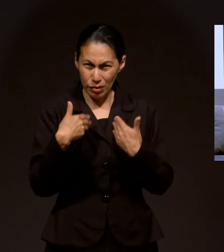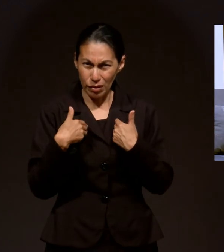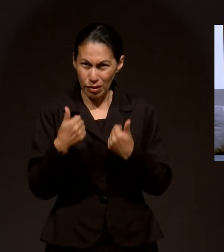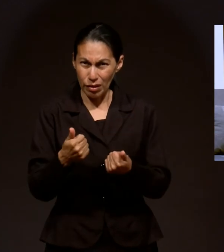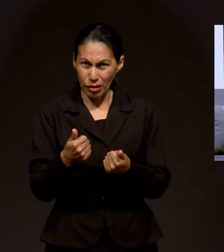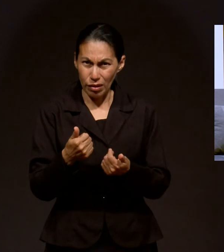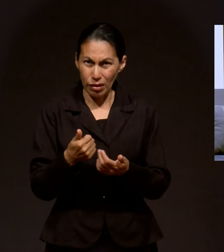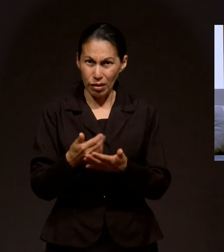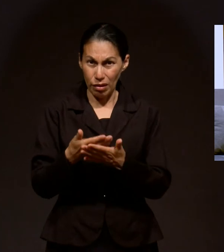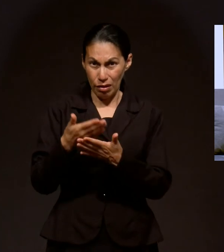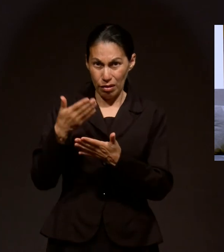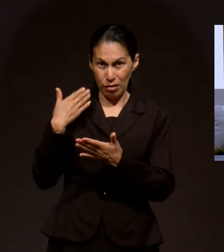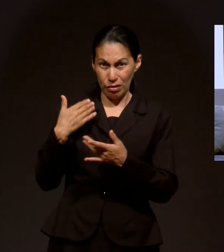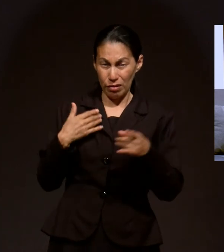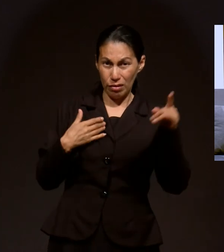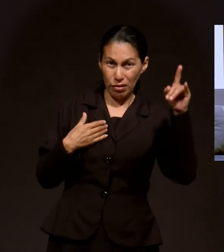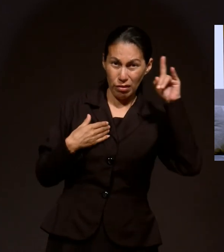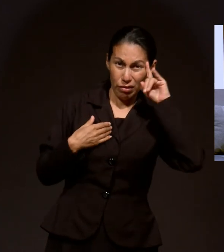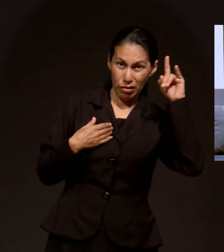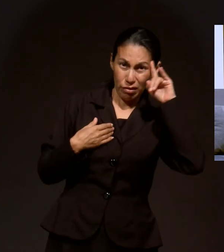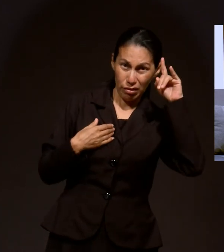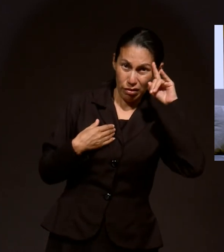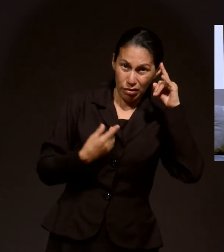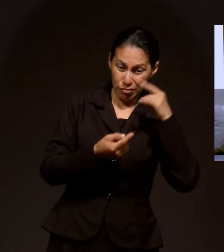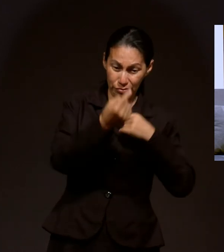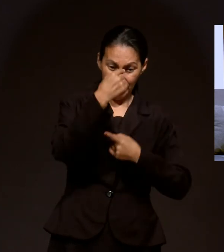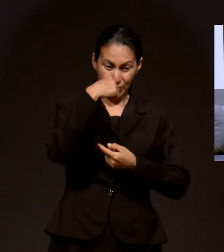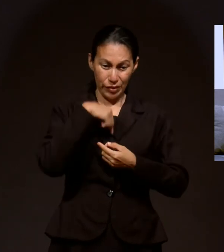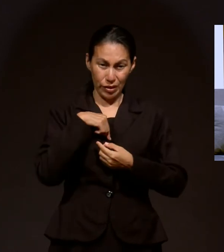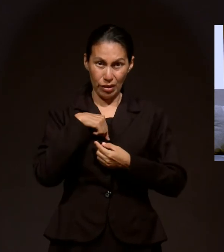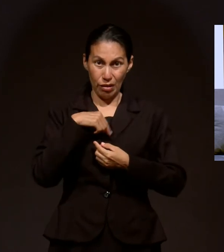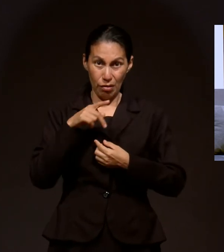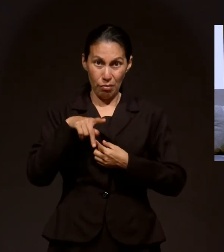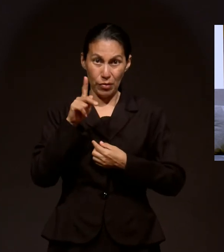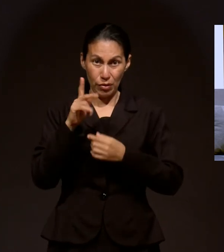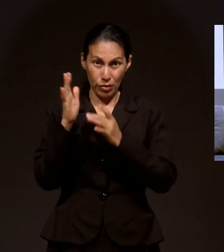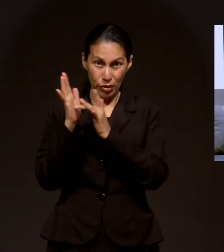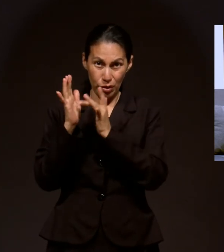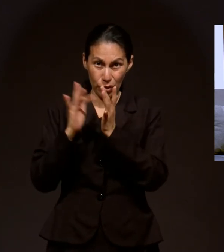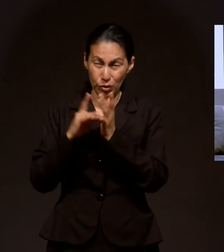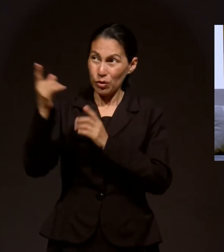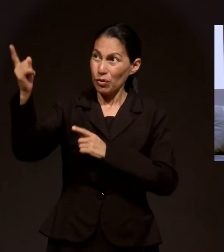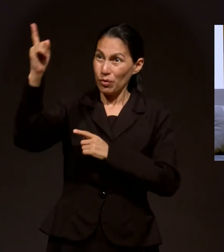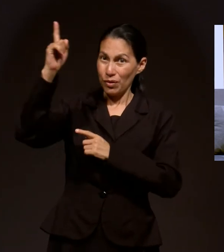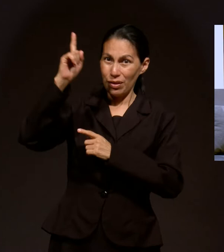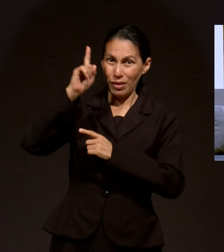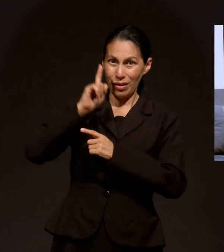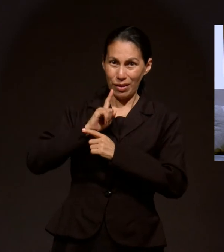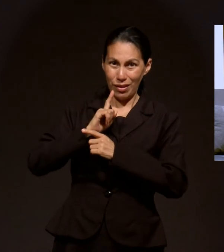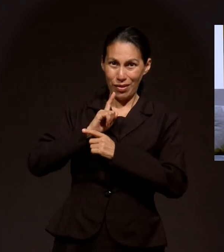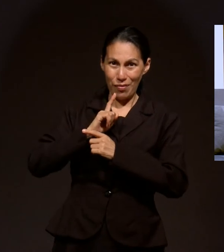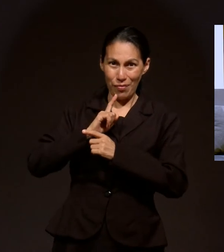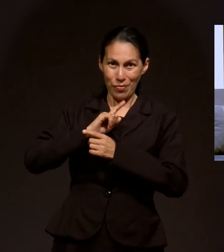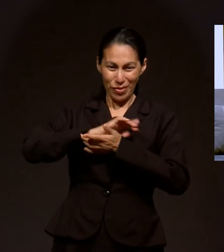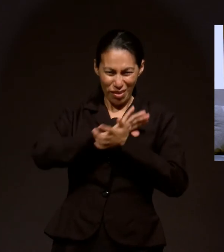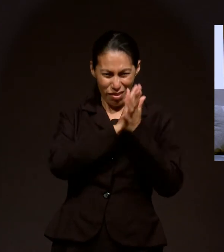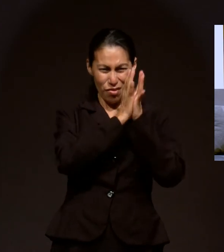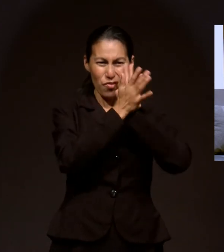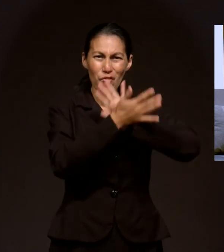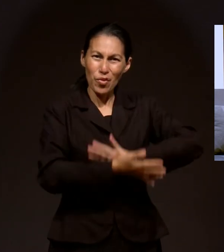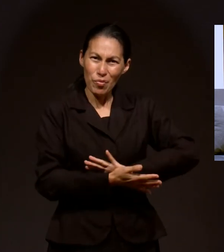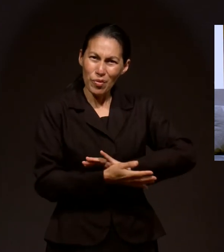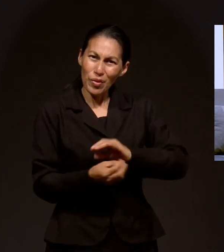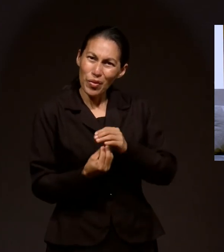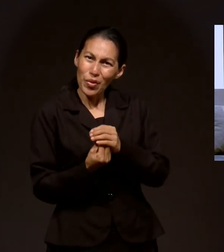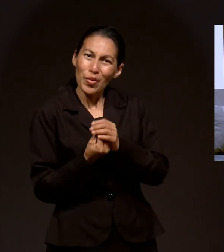estuvo en tu vida y Cristo llega a tu corazón, tú eres una nueva criatura. Pero Él hará lo que tenga que hacer para